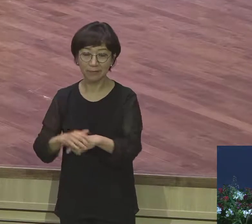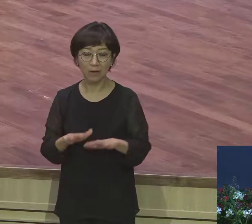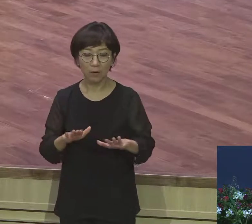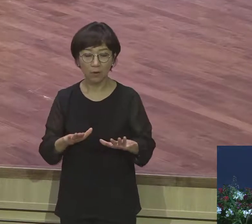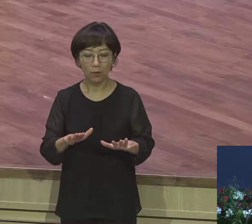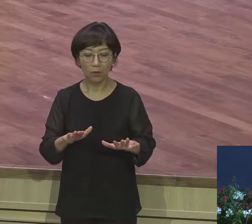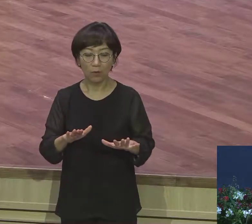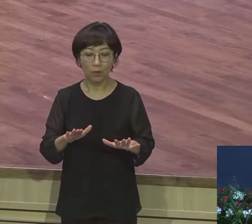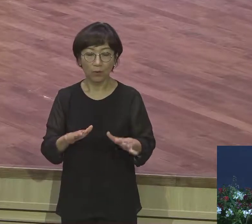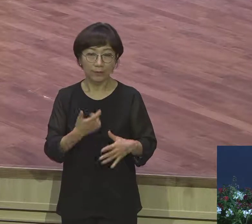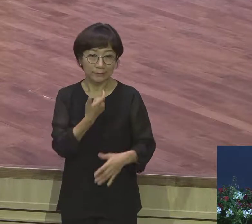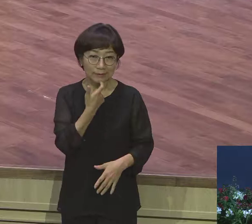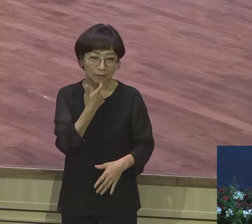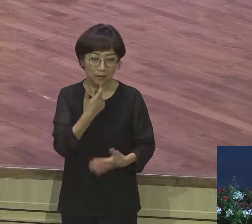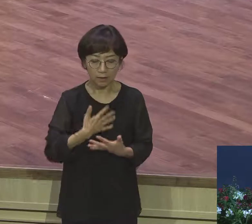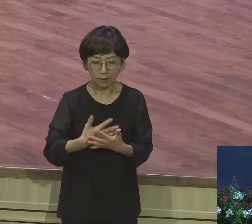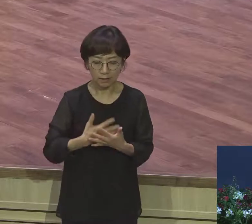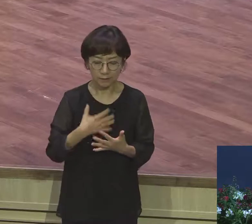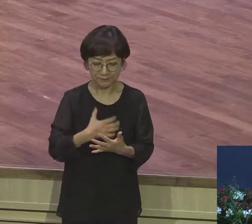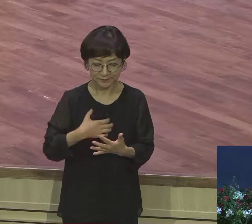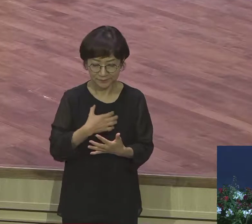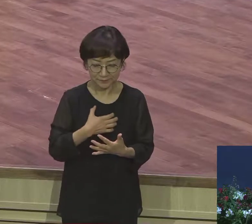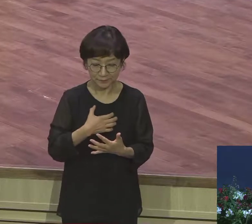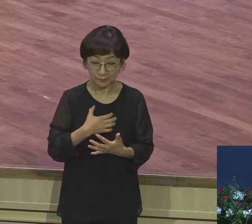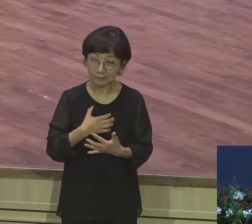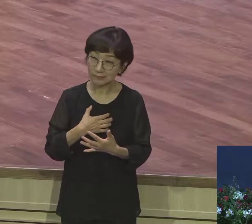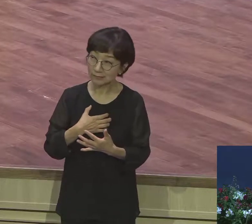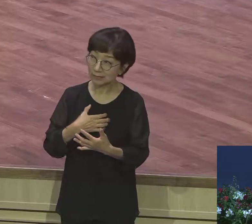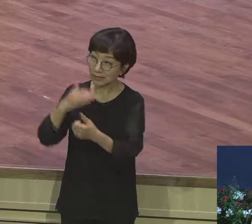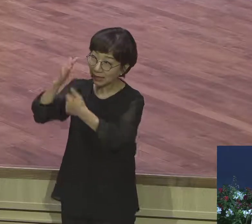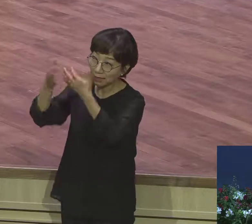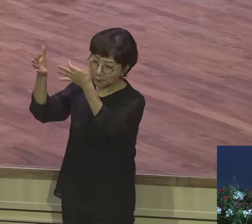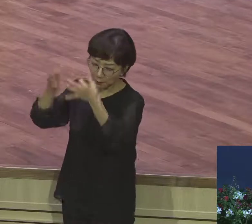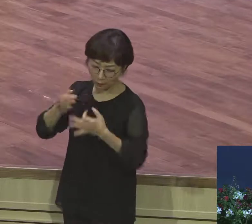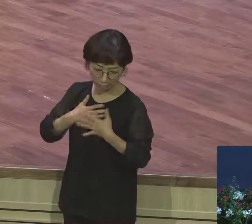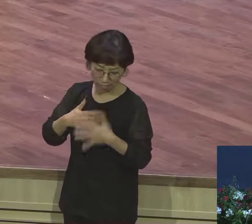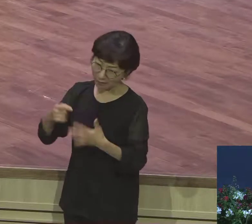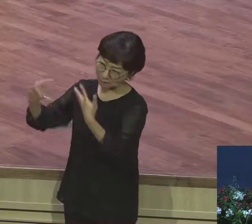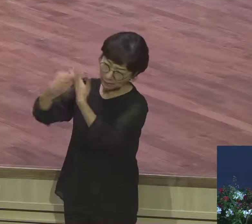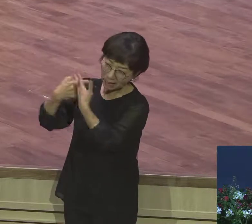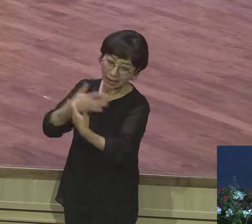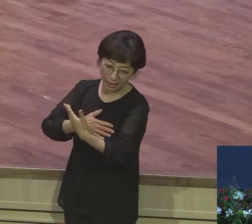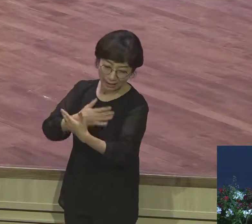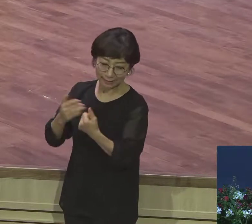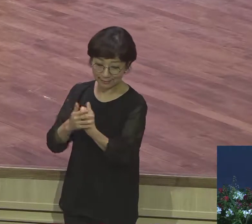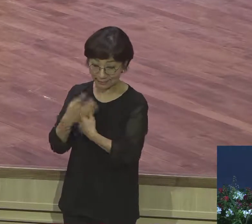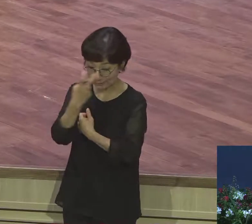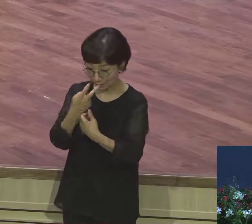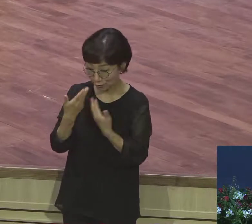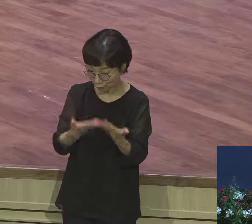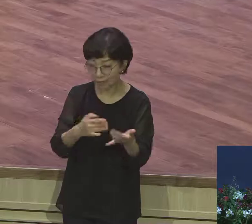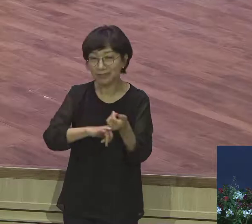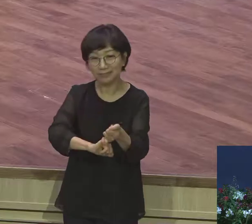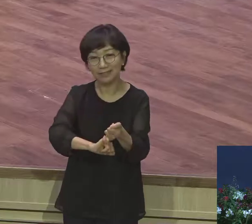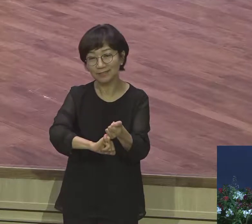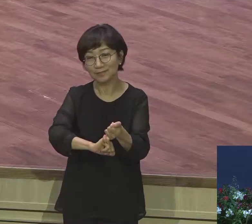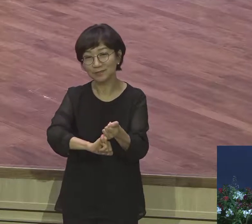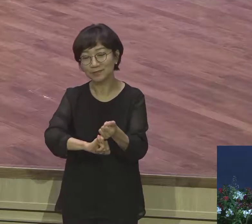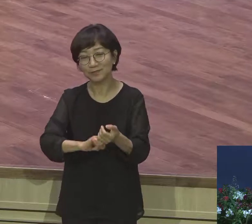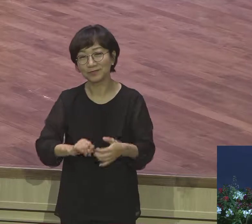아시고 야곱을 하나님 지켜주겠다고 약속을 한 거예요 그런데 이런 하나님